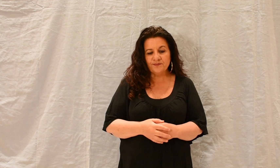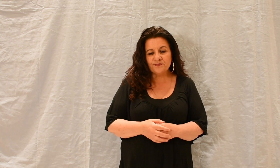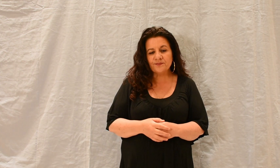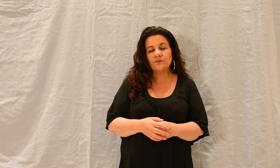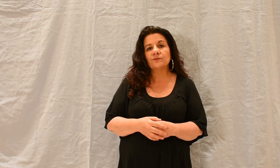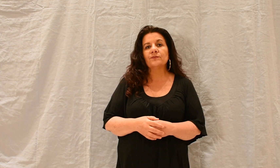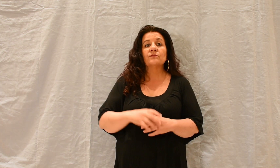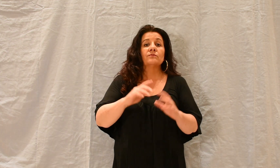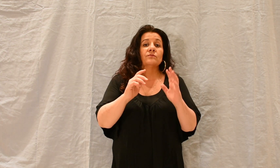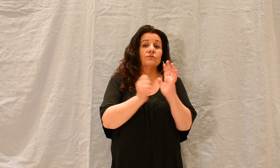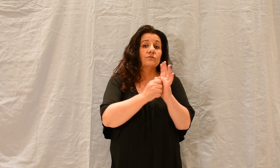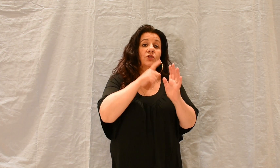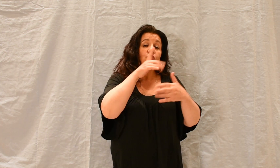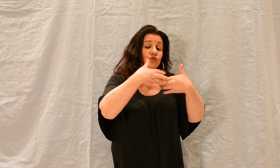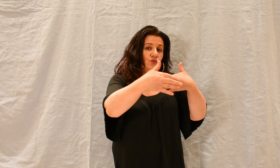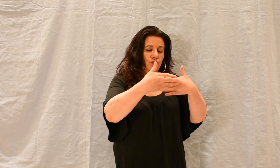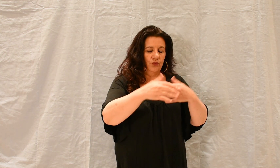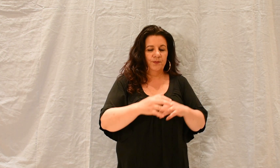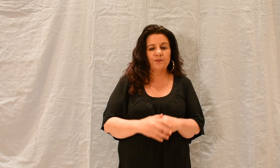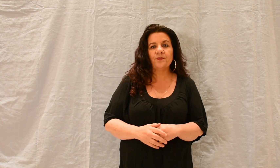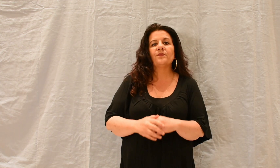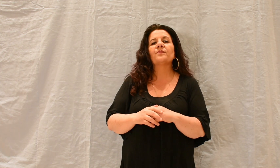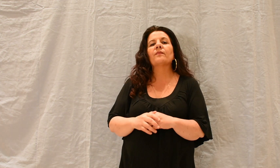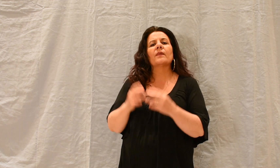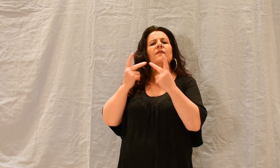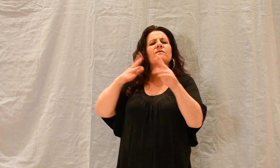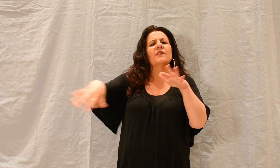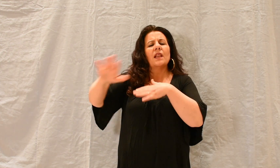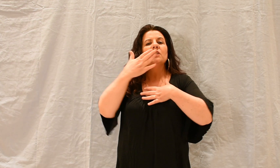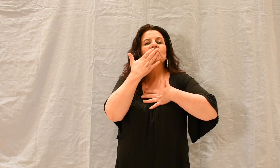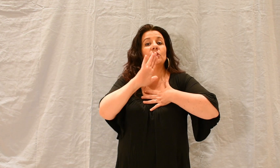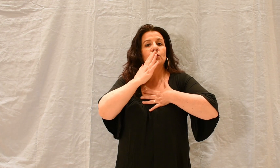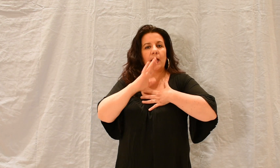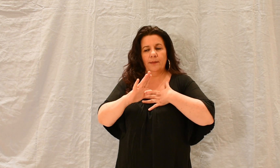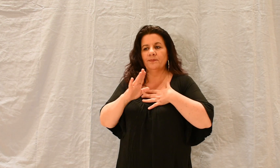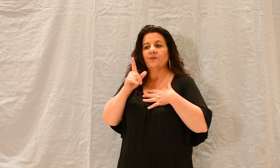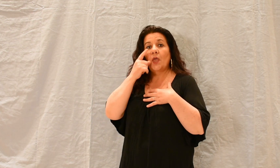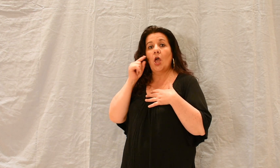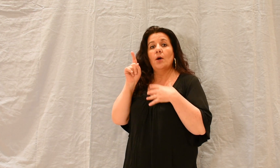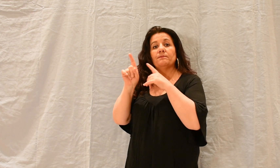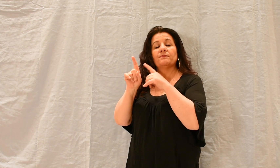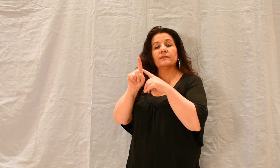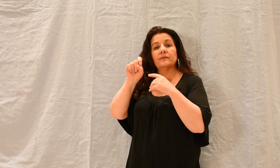En ces jours-là, arrivés à Jérusalem, Saul cherchait à se joindre aux disciples,